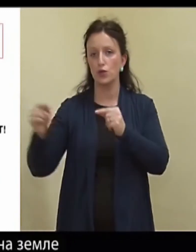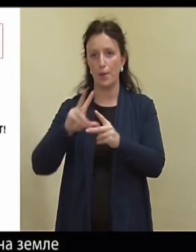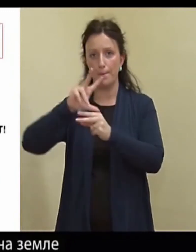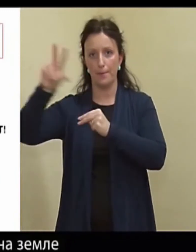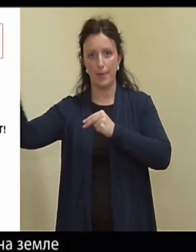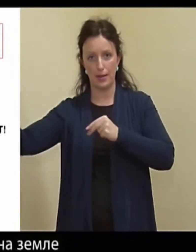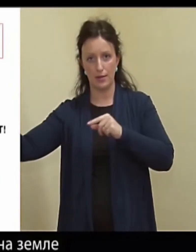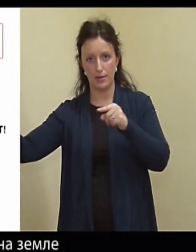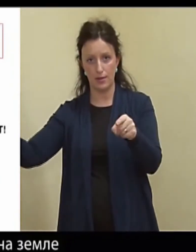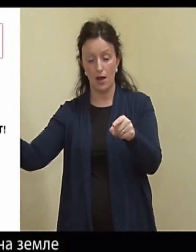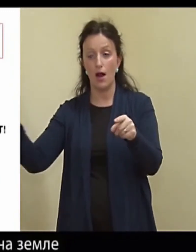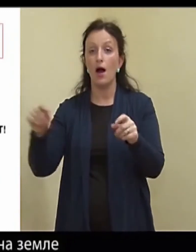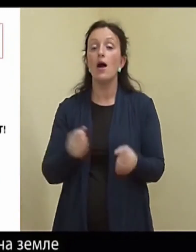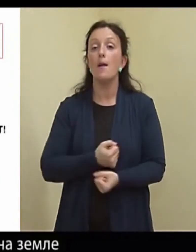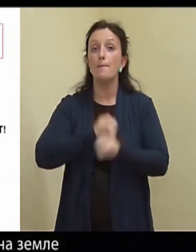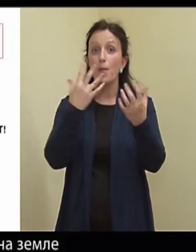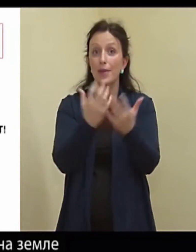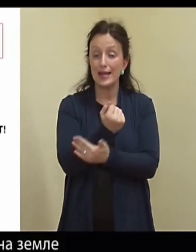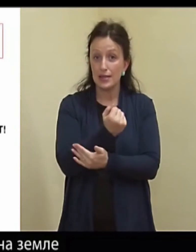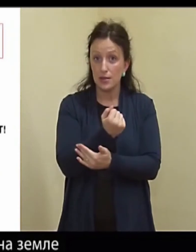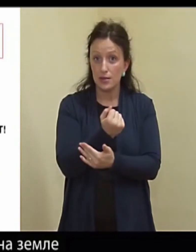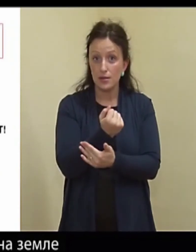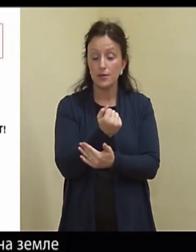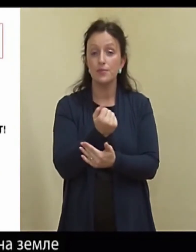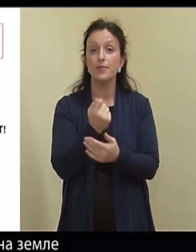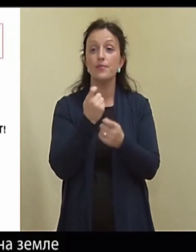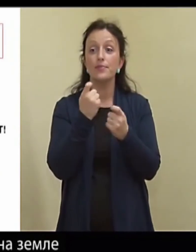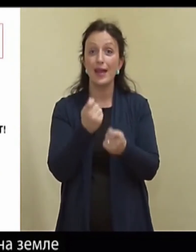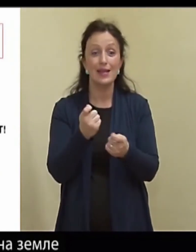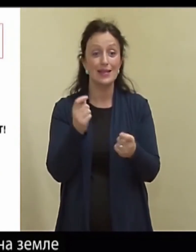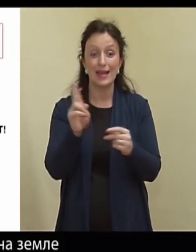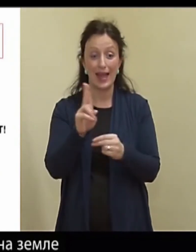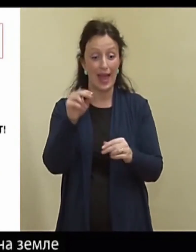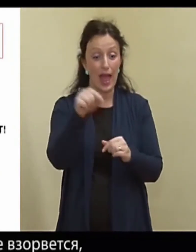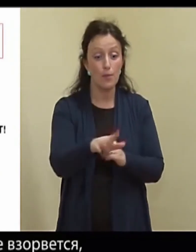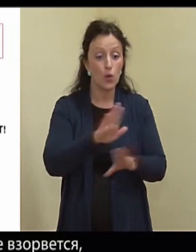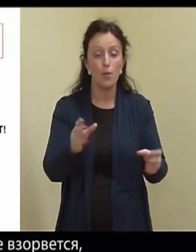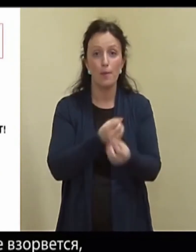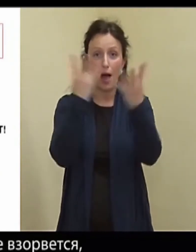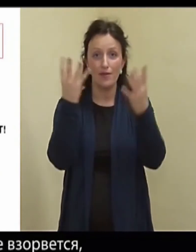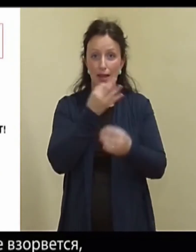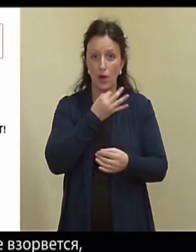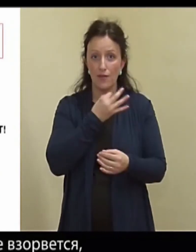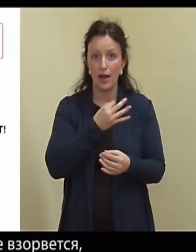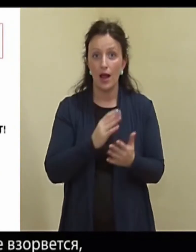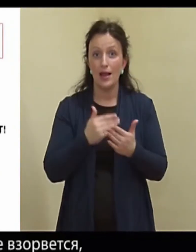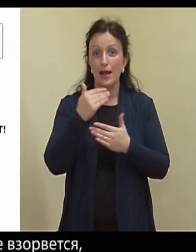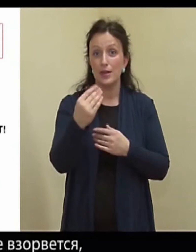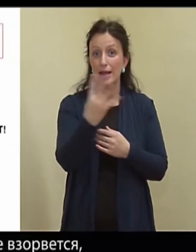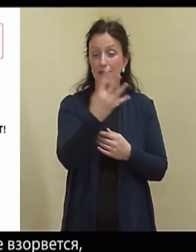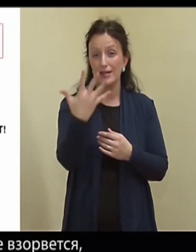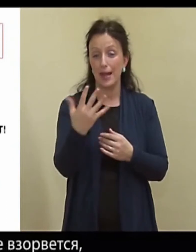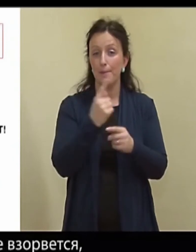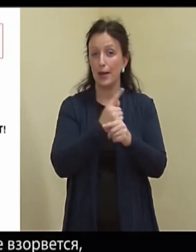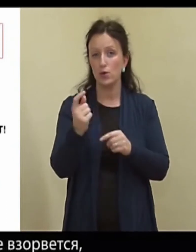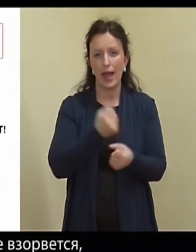lõhkekeha seisis 40-50 aastat maa sees või maa peal. Ja keegi teda ei puutunud, ta ei plahvatanud. Siis järgmised 40-50 minutit aga